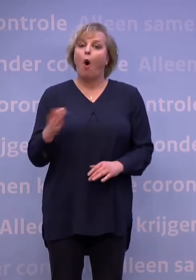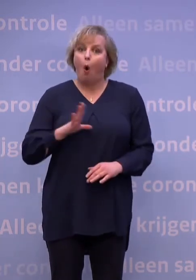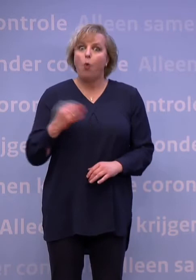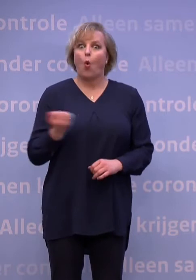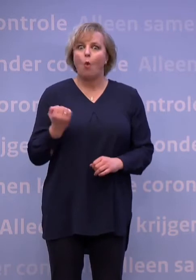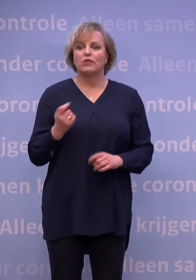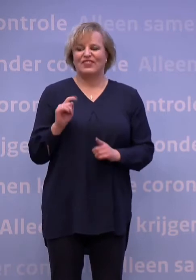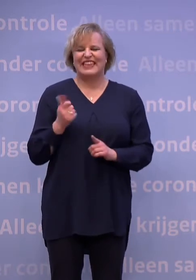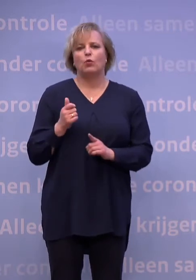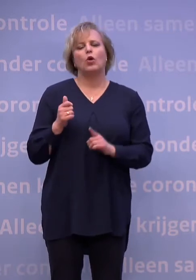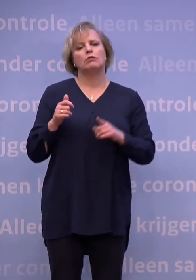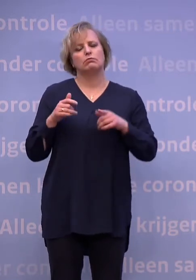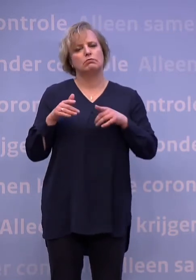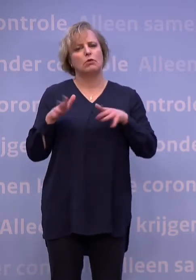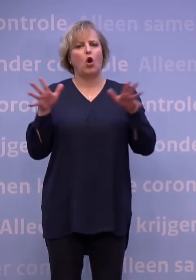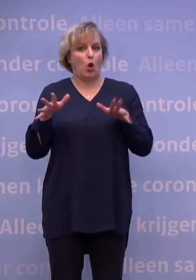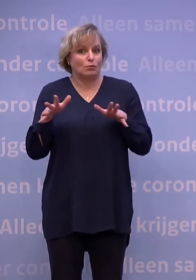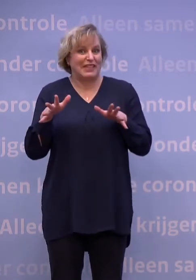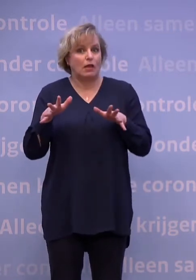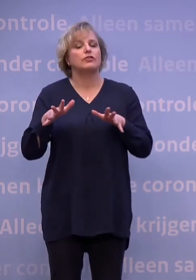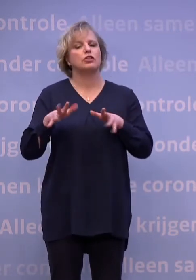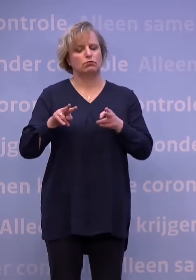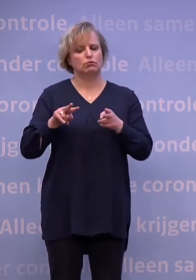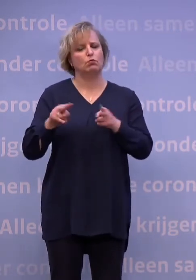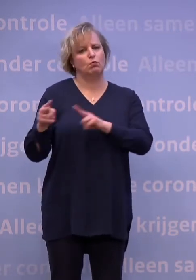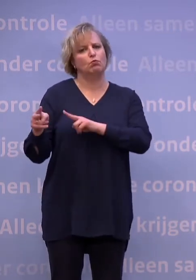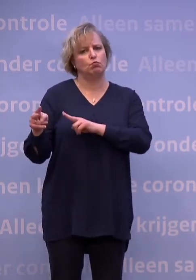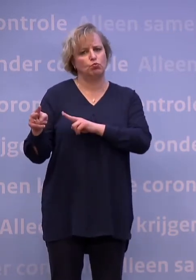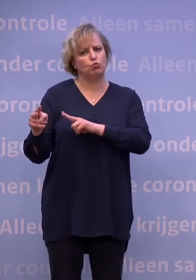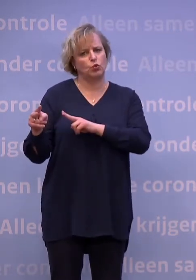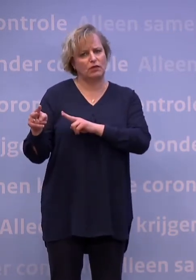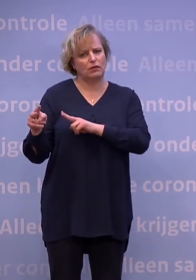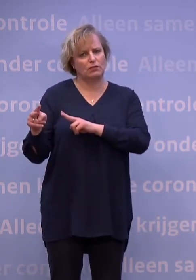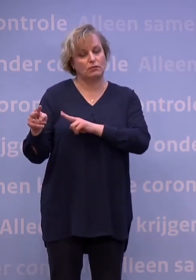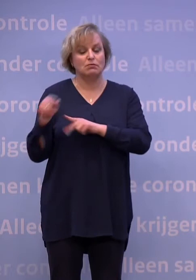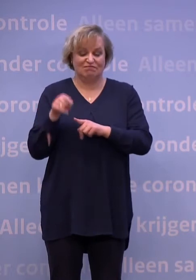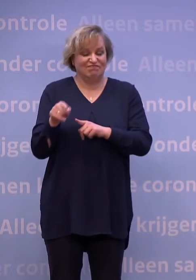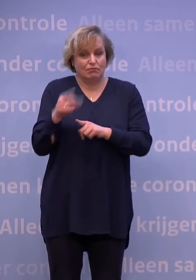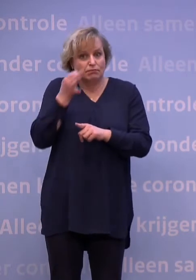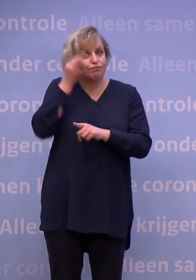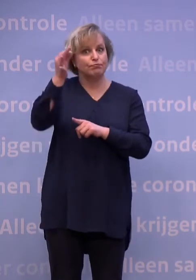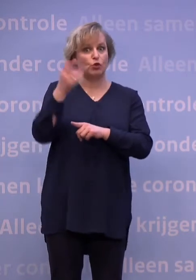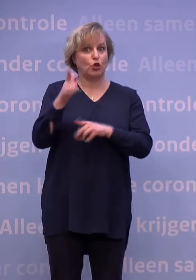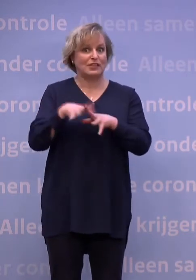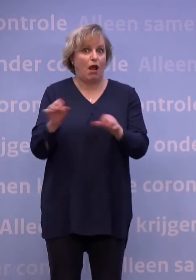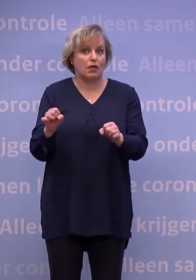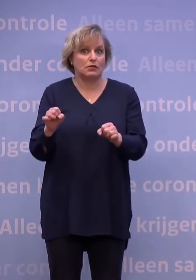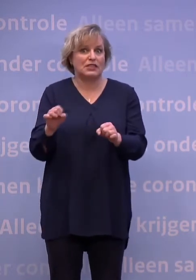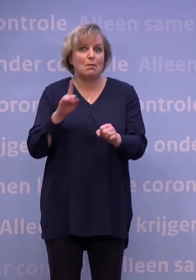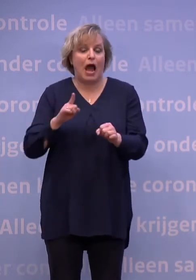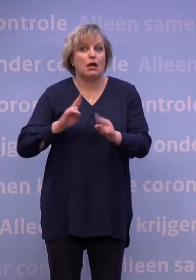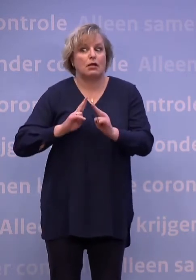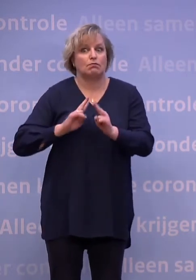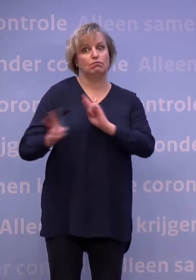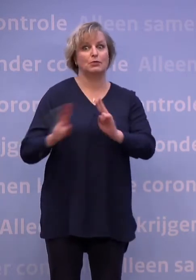variant van het virus, de Britse mutant. Over dit gemuteerde virus moeten we nog veel te weten komen, maar besmettelijker lijkt